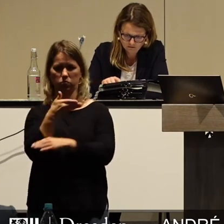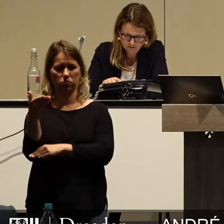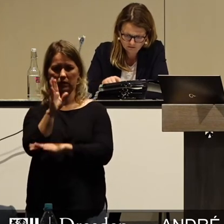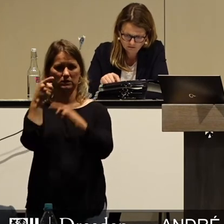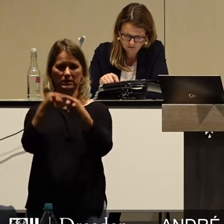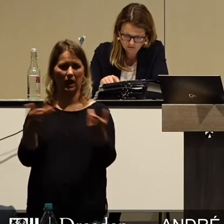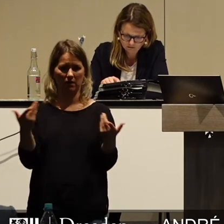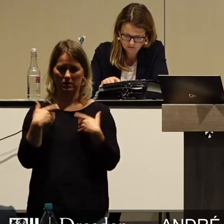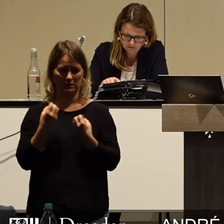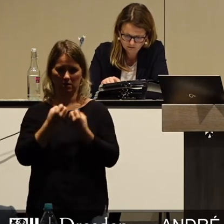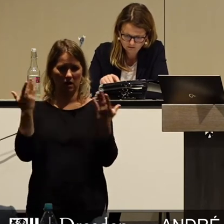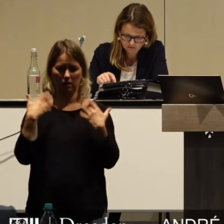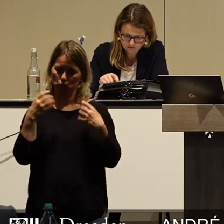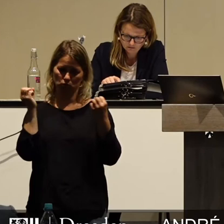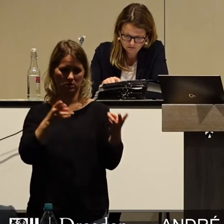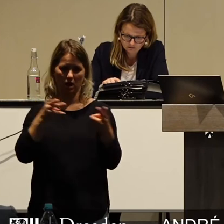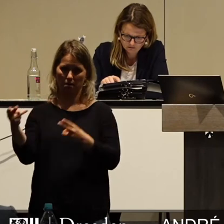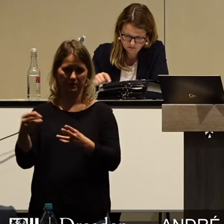schnellstmöglich verlassen werden.